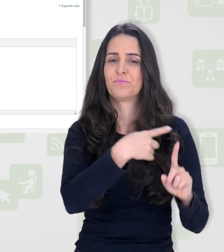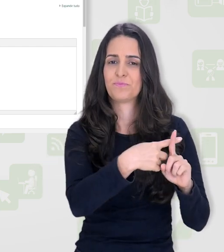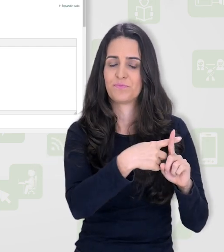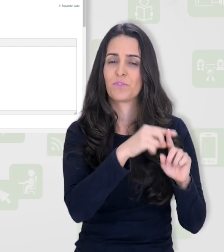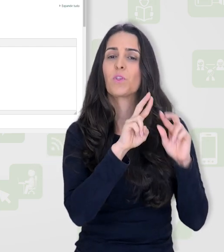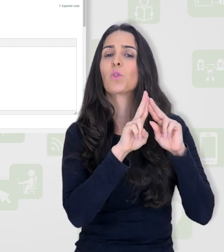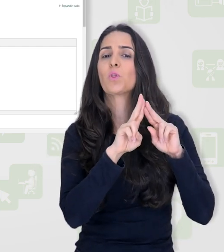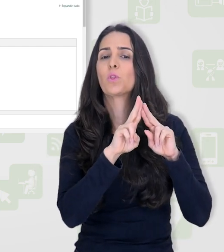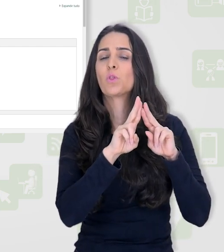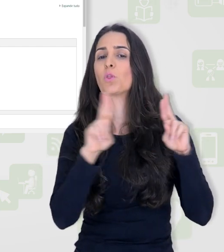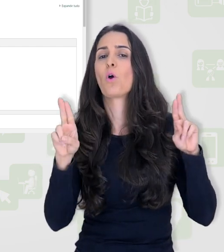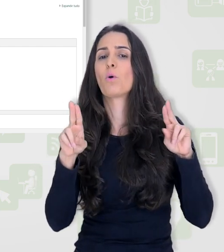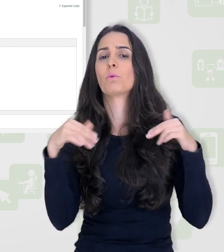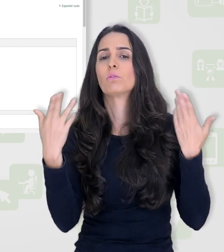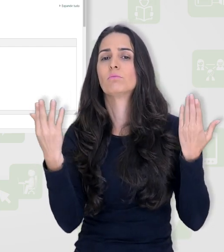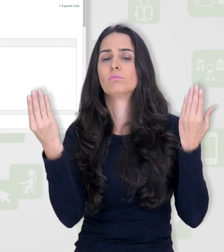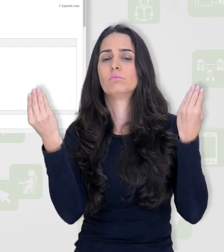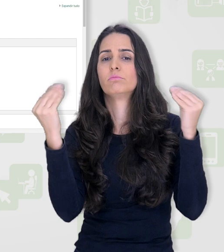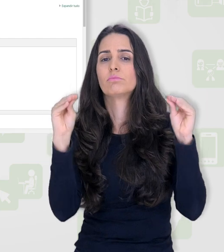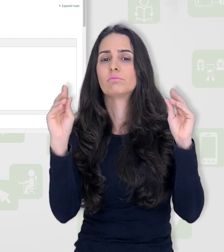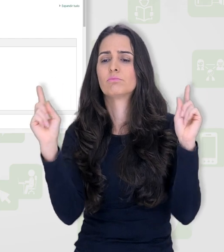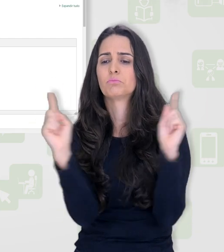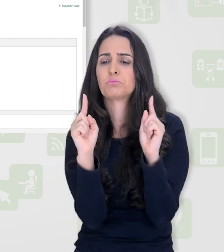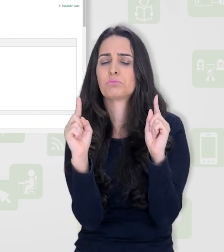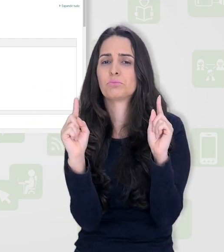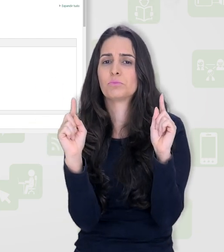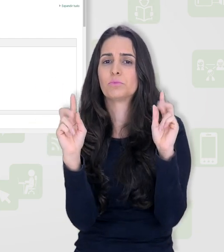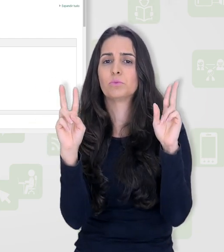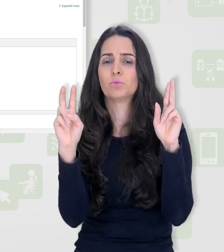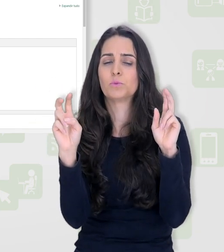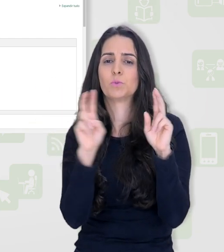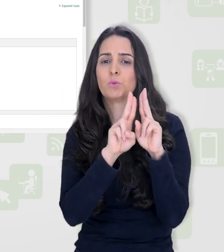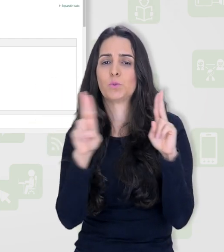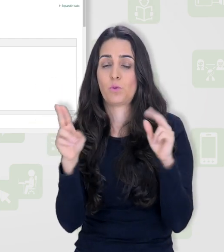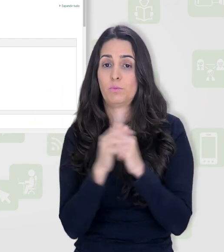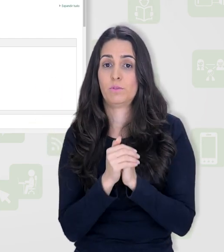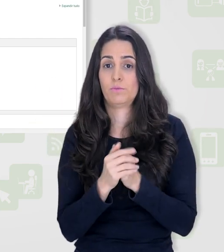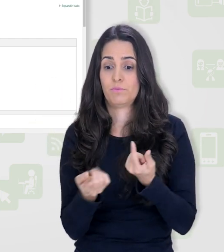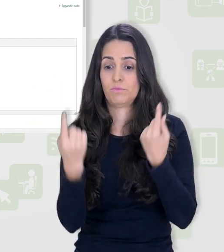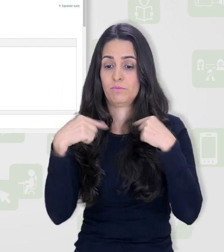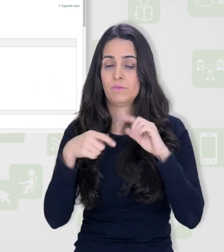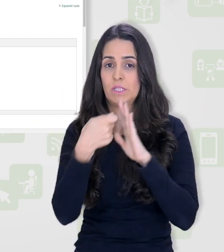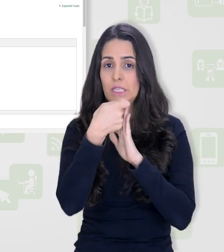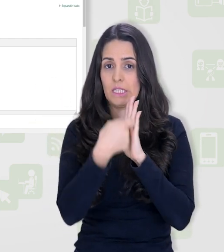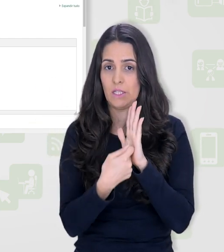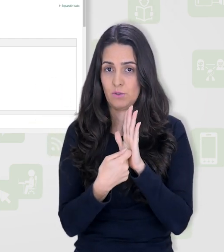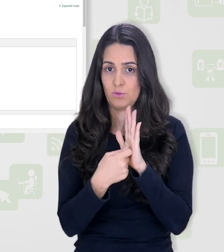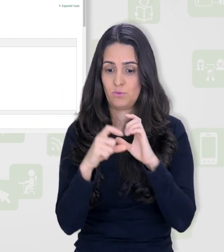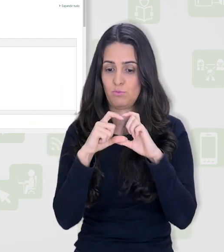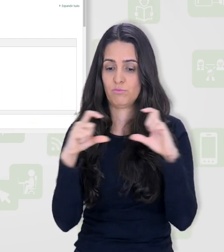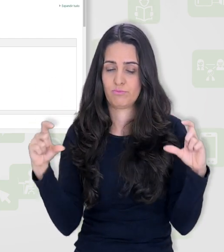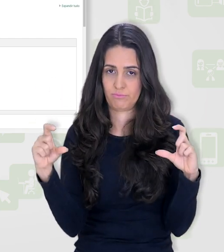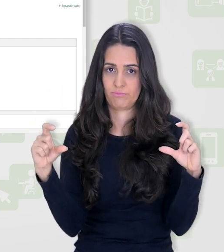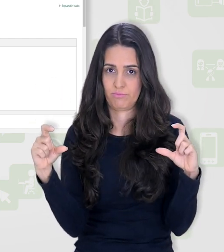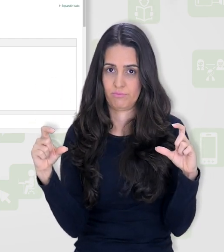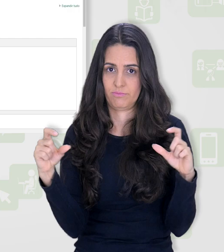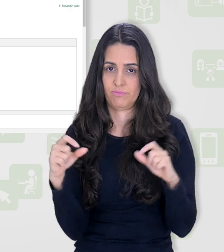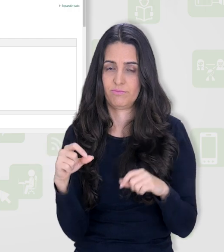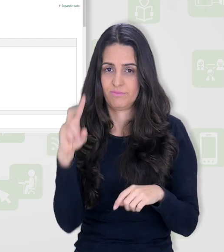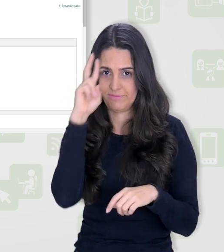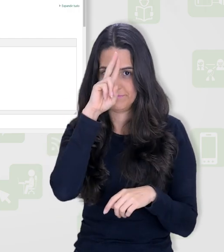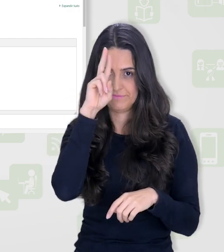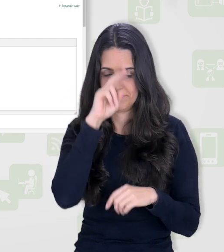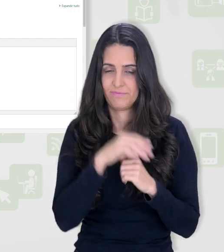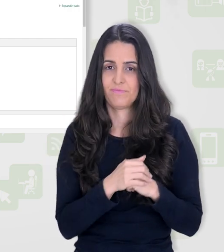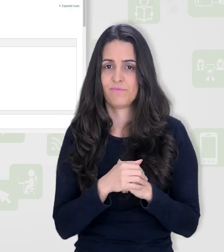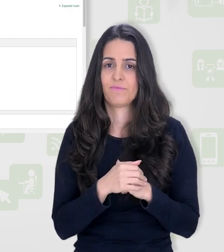a nossa questão, vou só colocar uma abreviação aqui. O texto da nossa questão, então aqui no